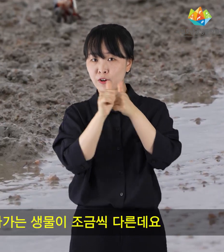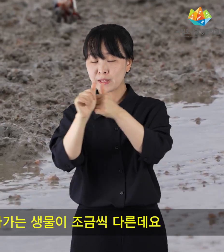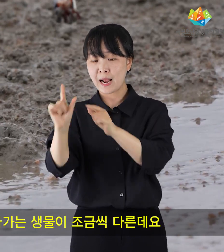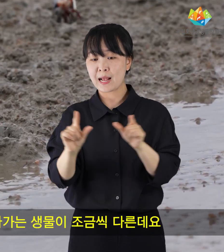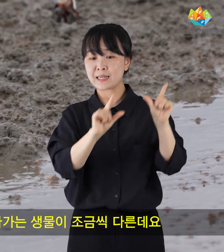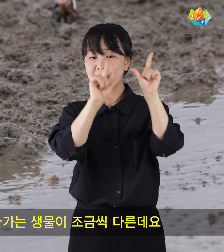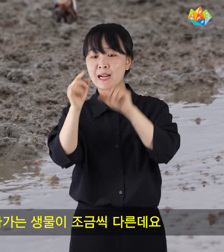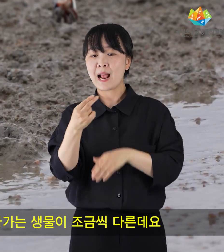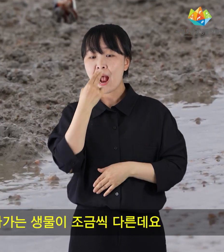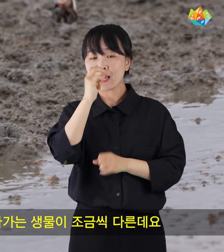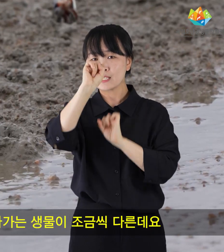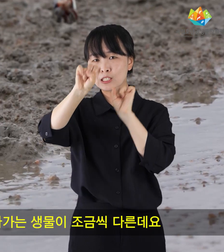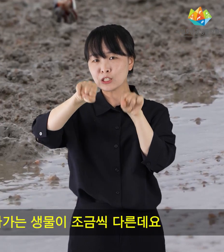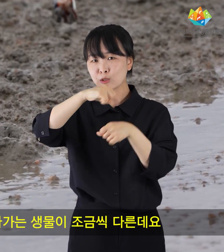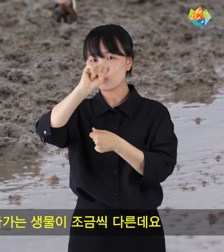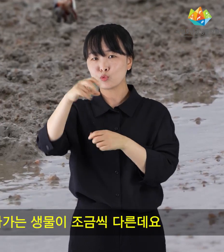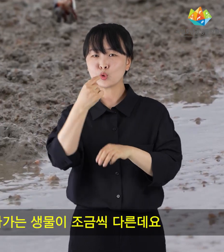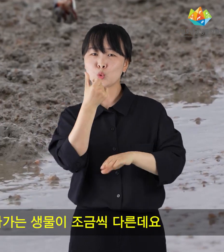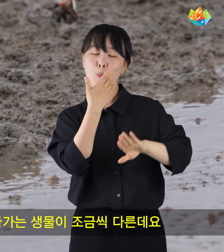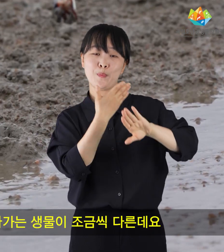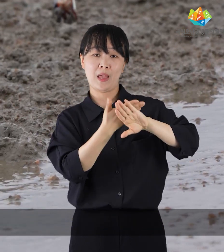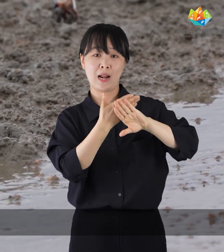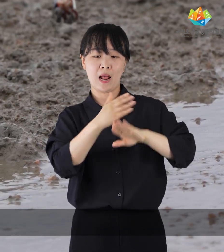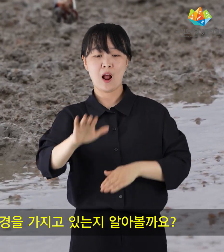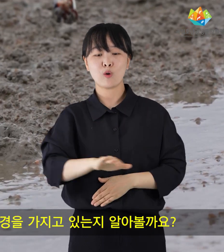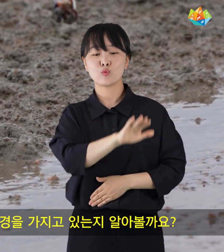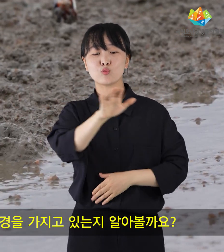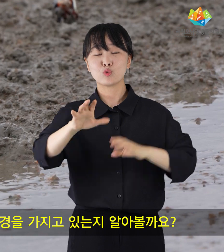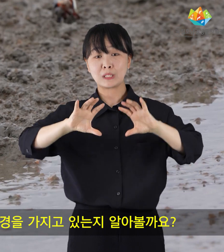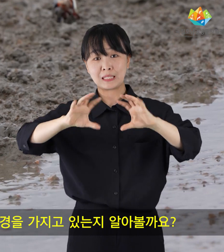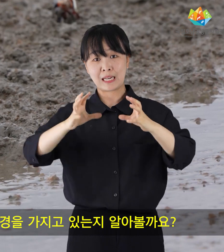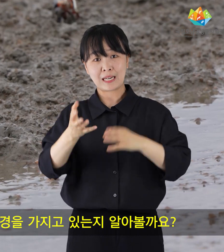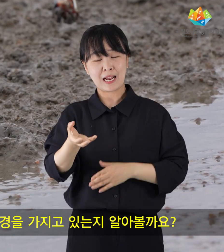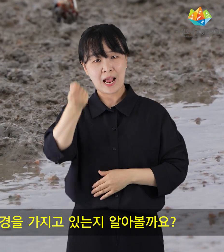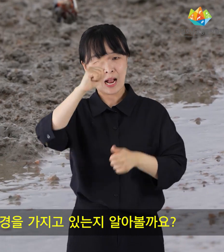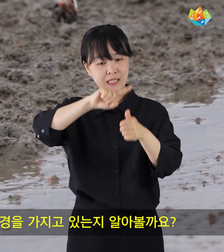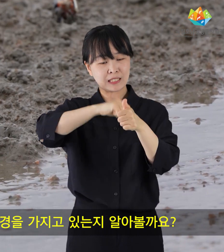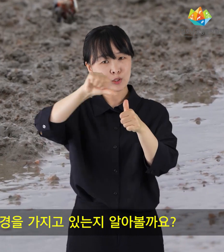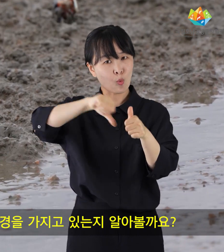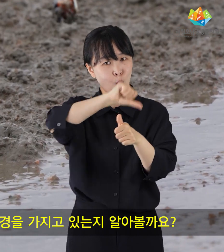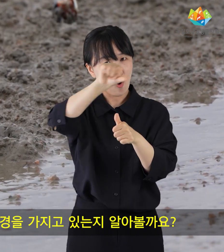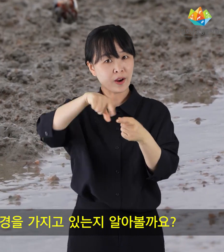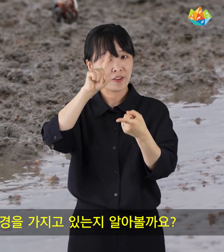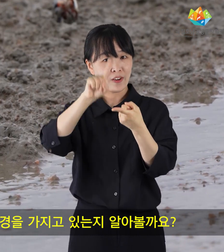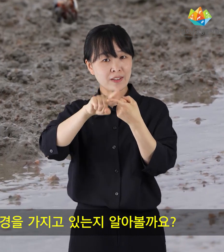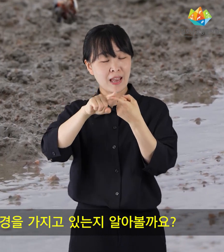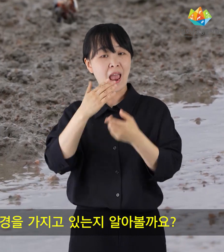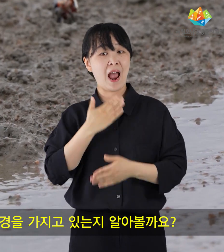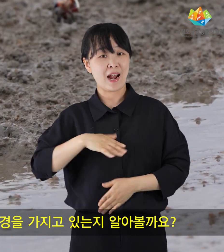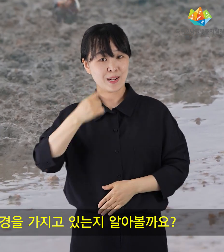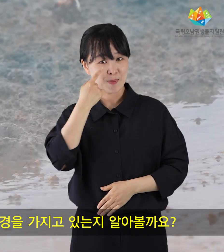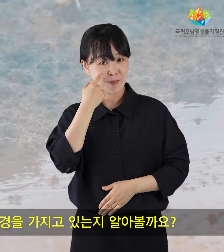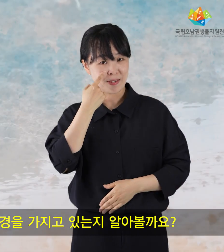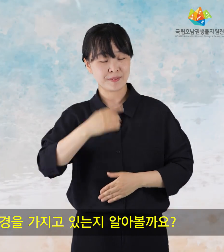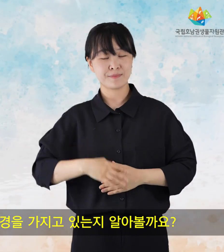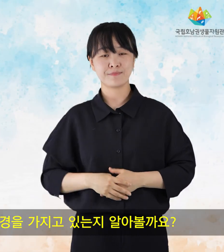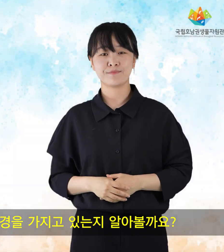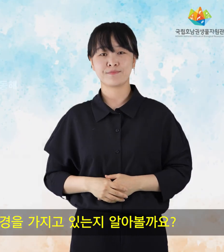살아가는 생물이 조금씩 다른데요. 우리나라는 어떤 생태환경을 가지고 있는지 알아볼까요?